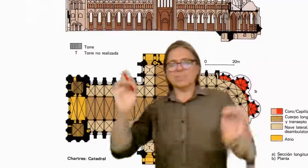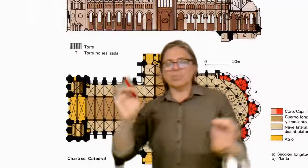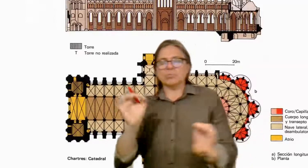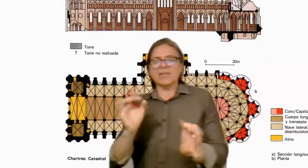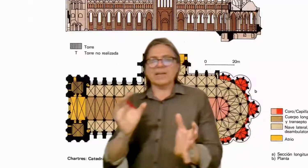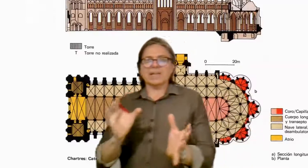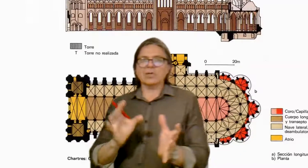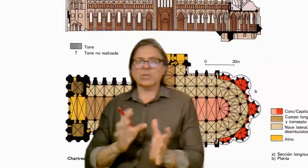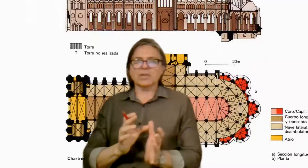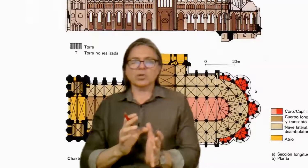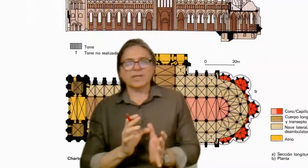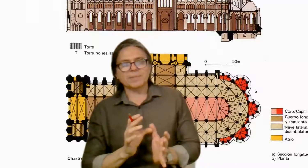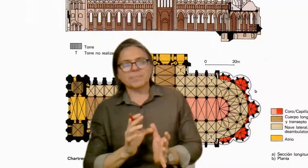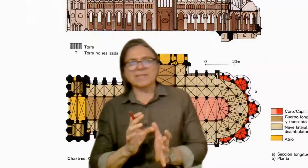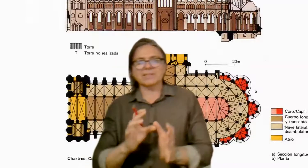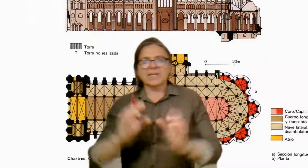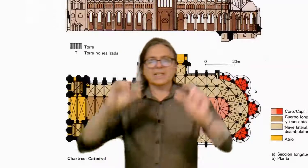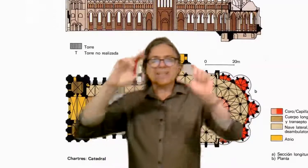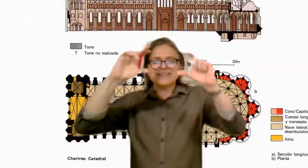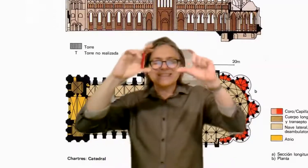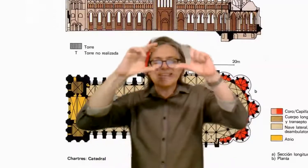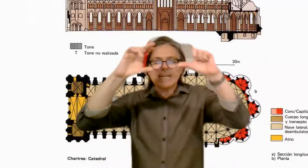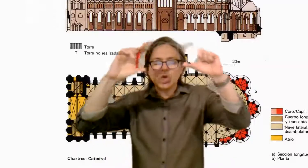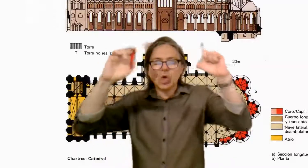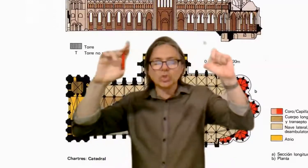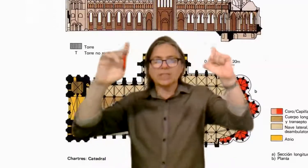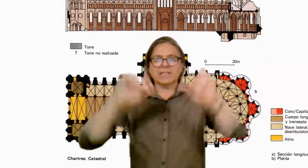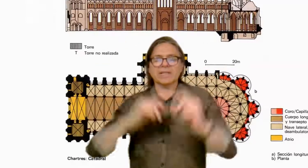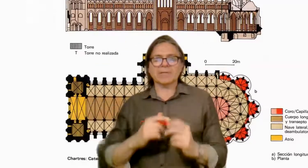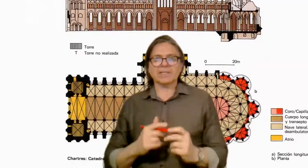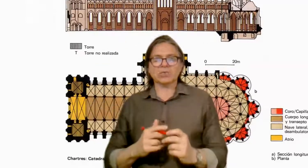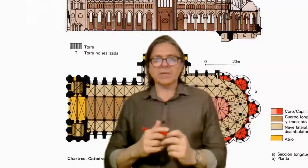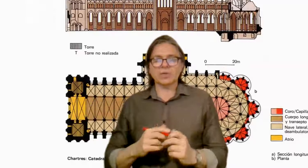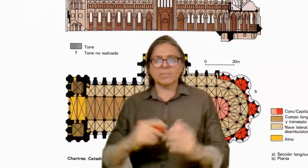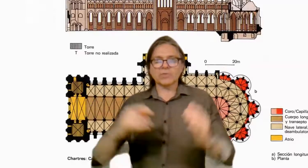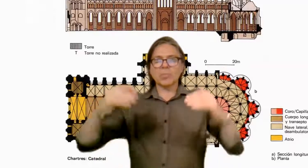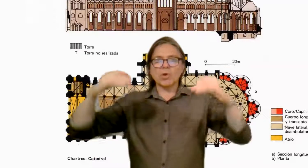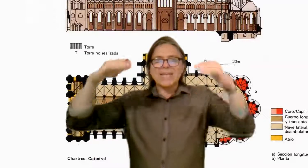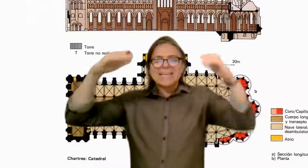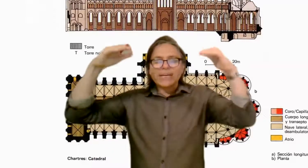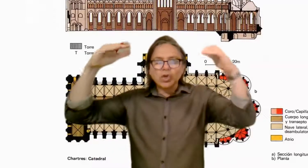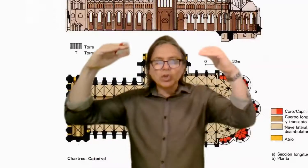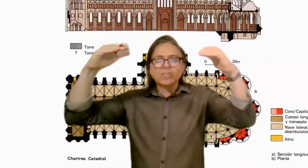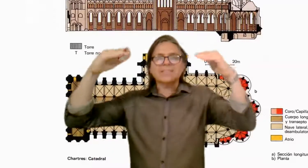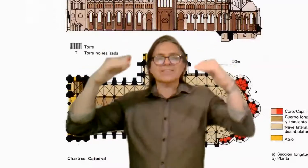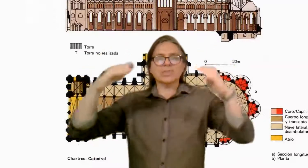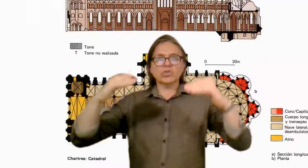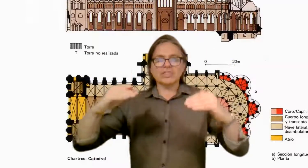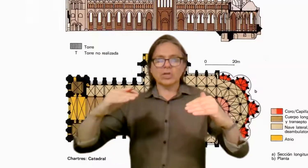punteada que alude a la corona de espinas, y fíjense el corte en la parte superior, cómo el corte se condice con